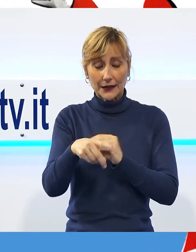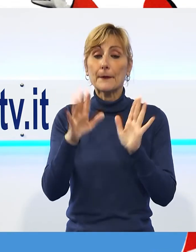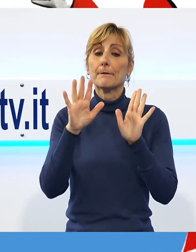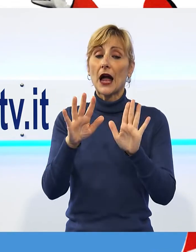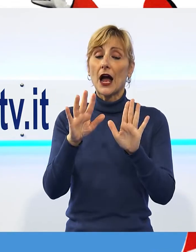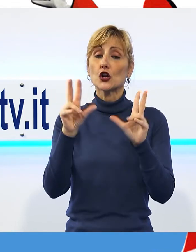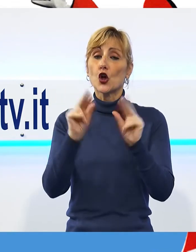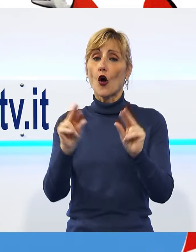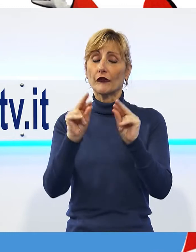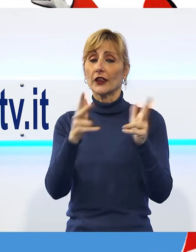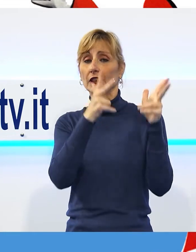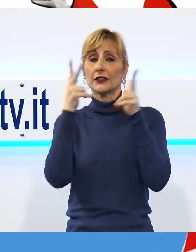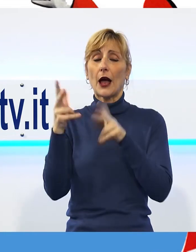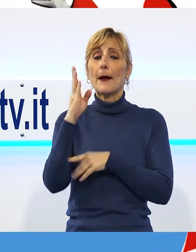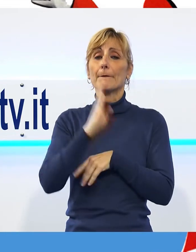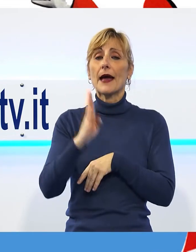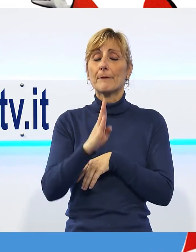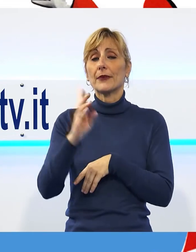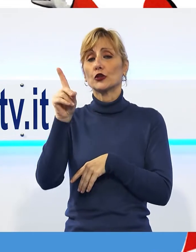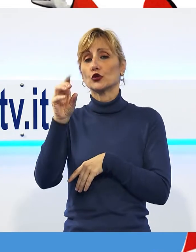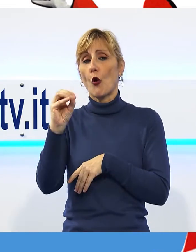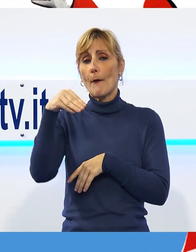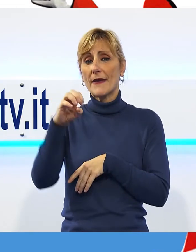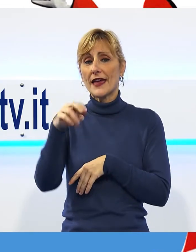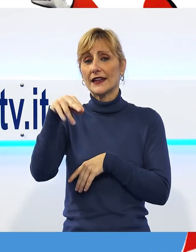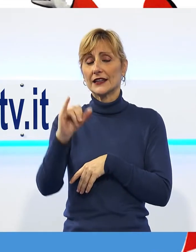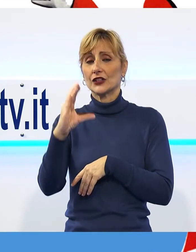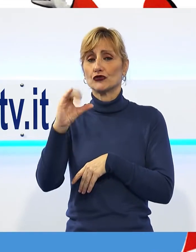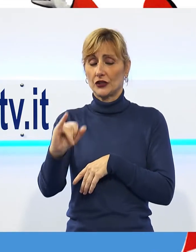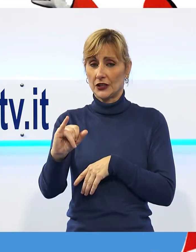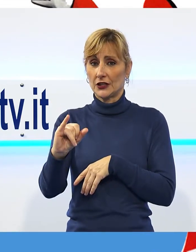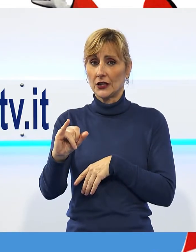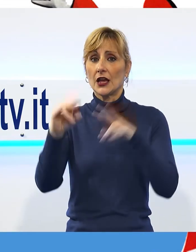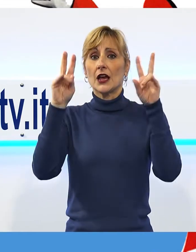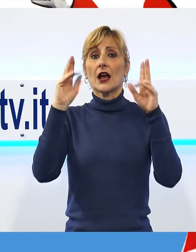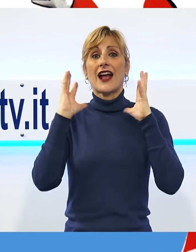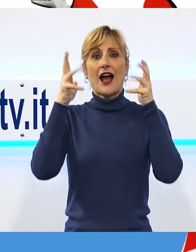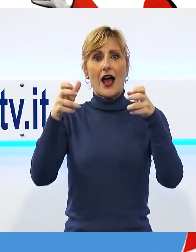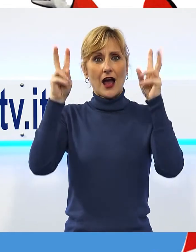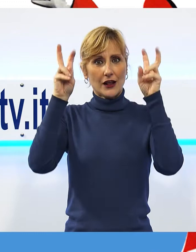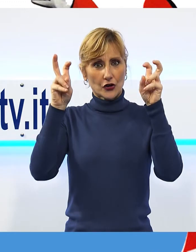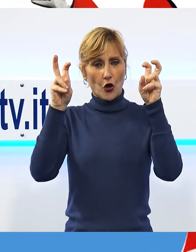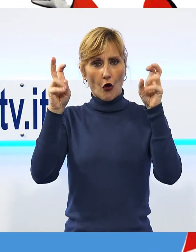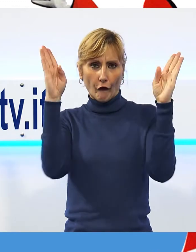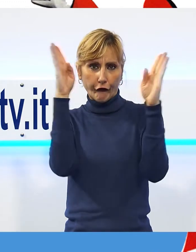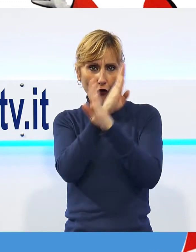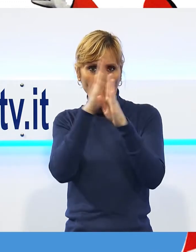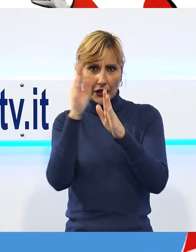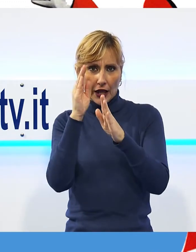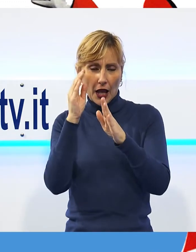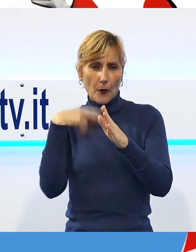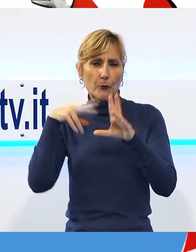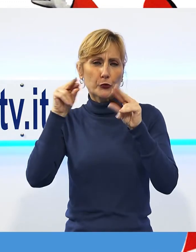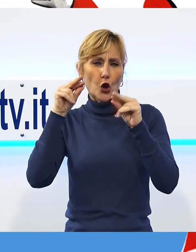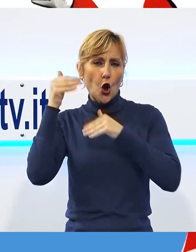Beppe Domenici, con il suo carro Follie del Progresso. Al posto dei buoi, a trainarlo, è un